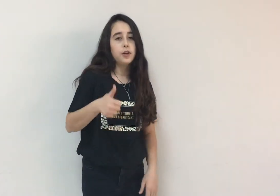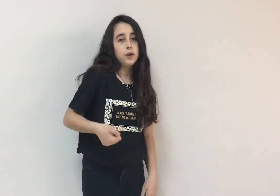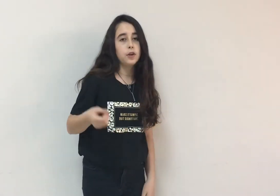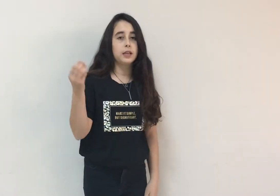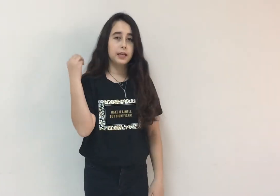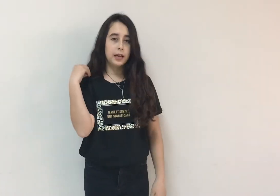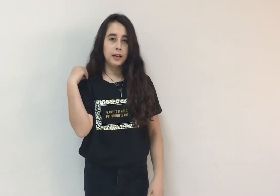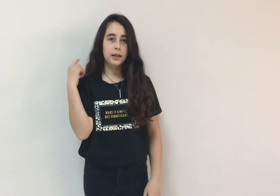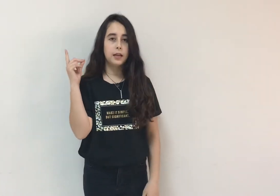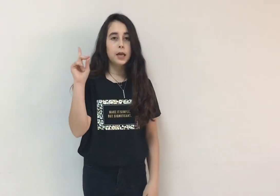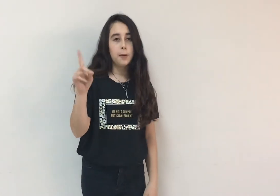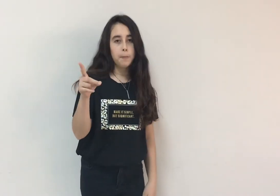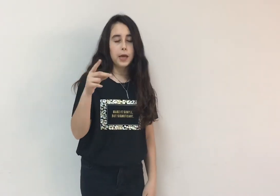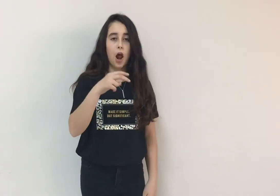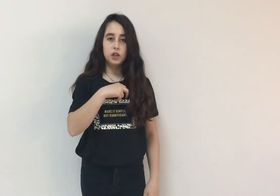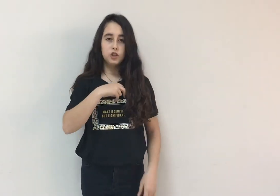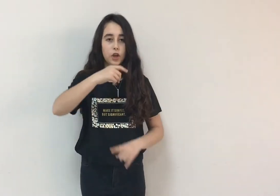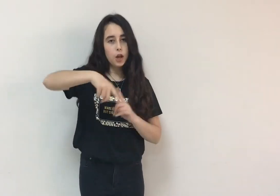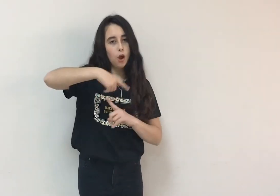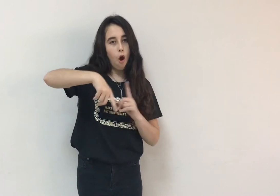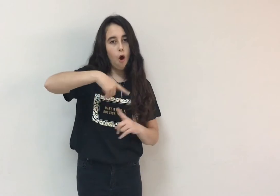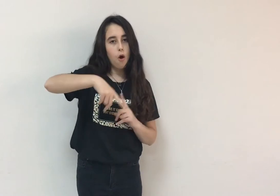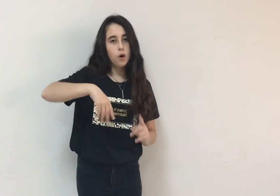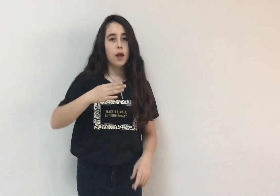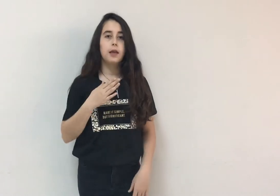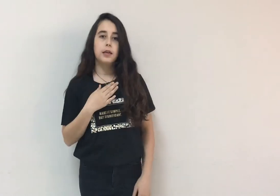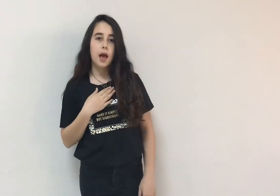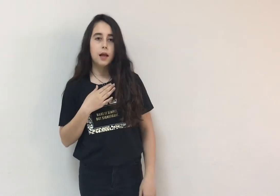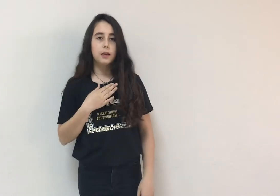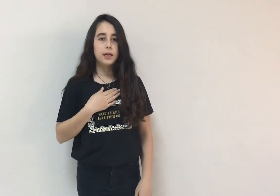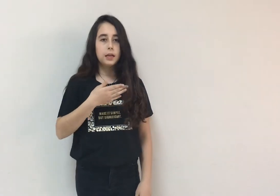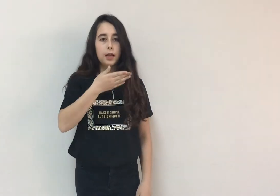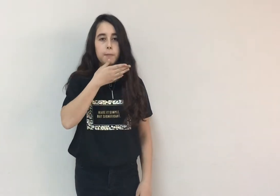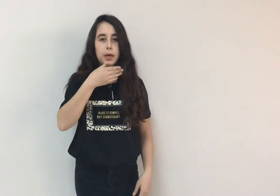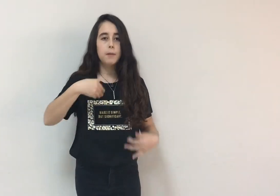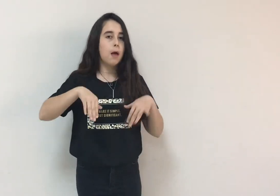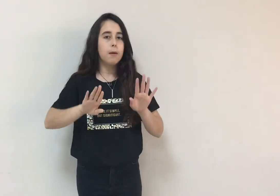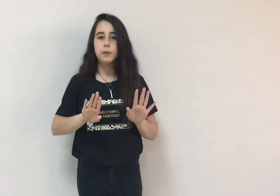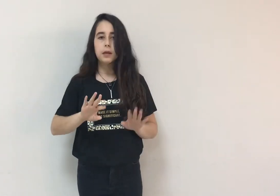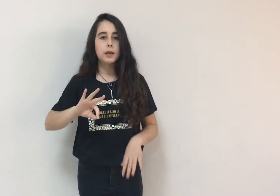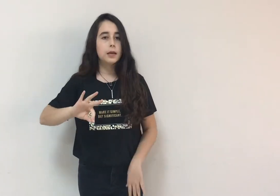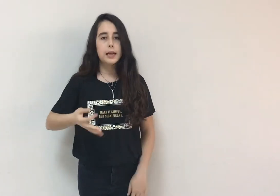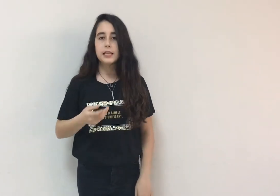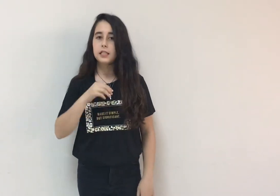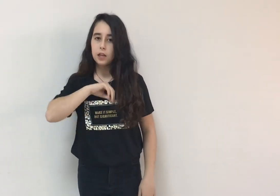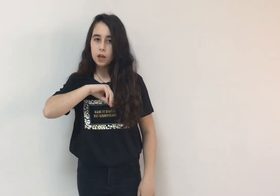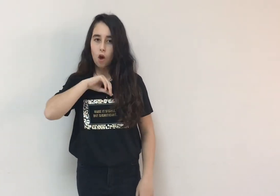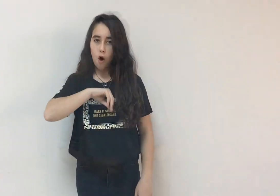gün yeni bir aşk arıyor, kendini bilmem ki ne sanıyor.